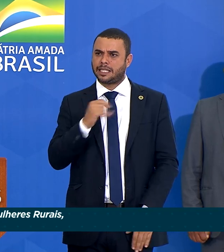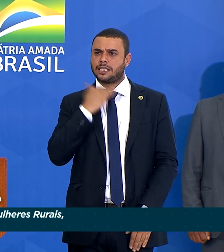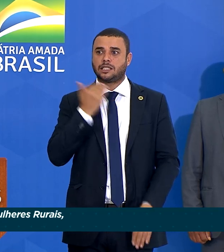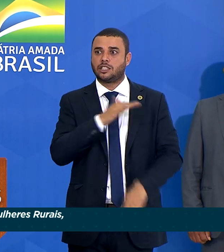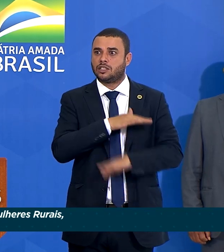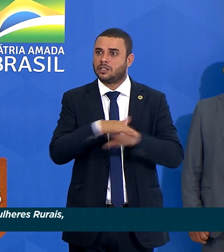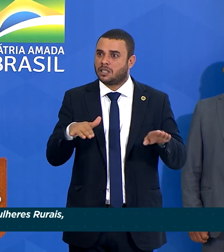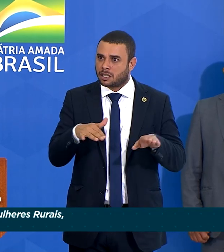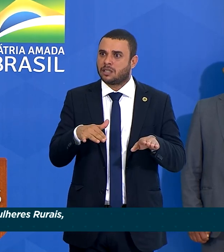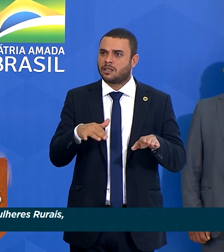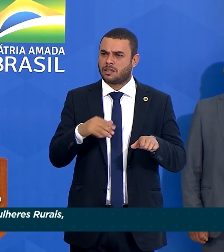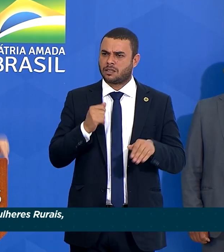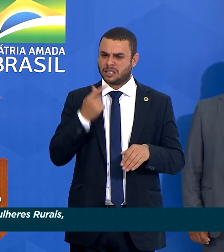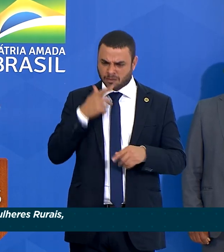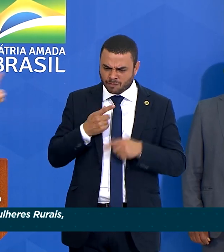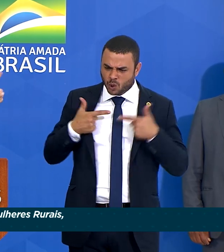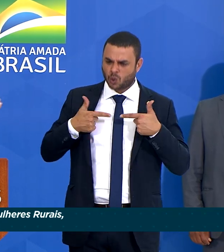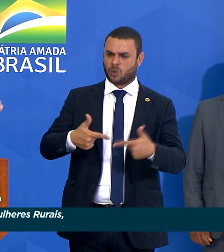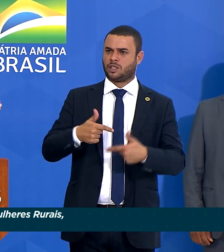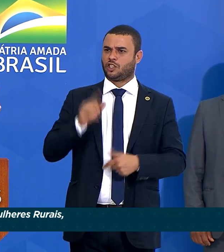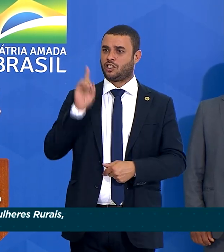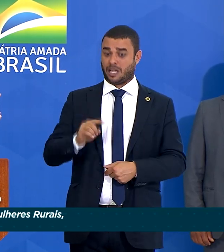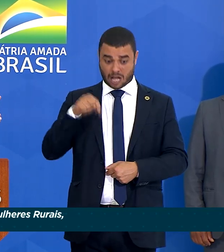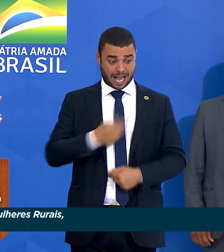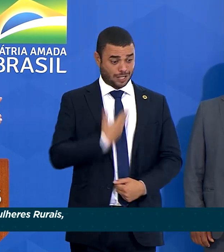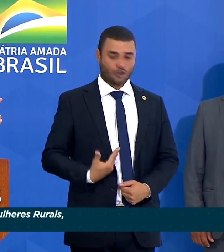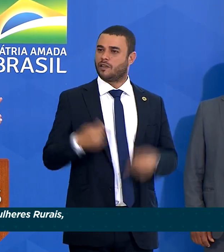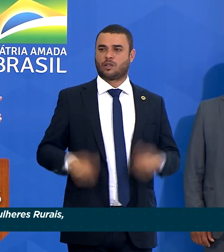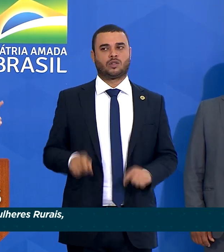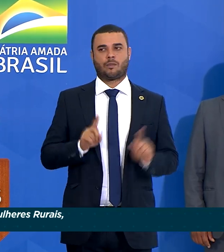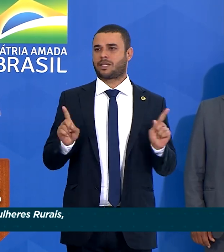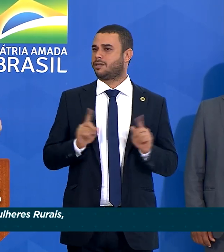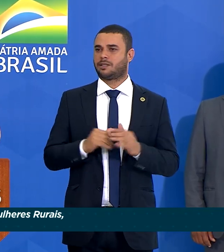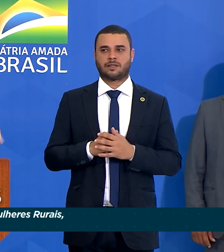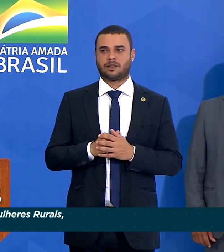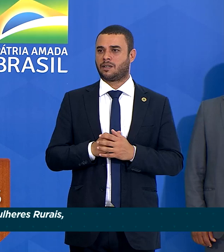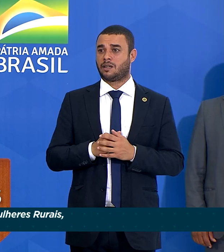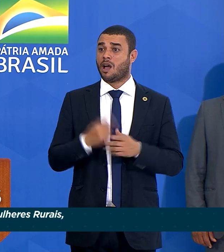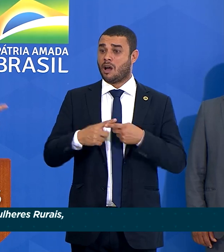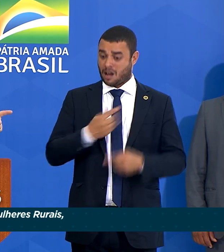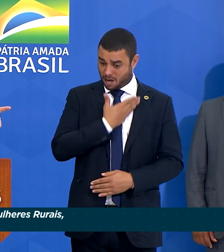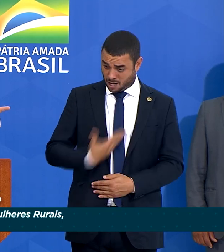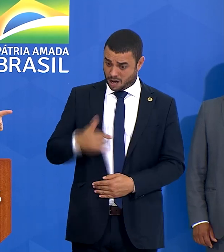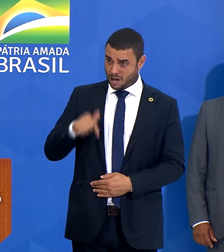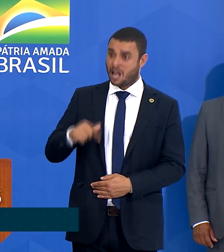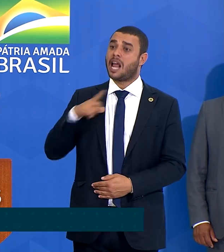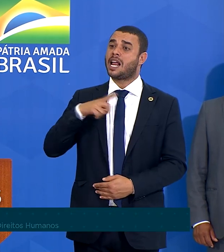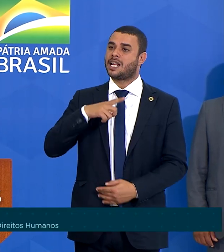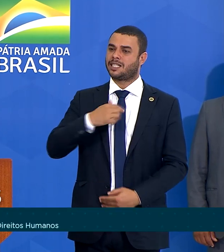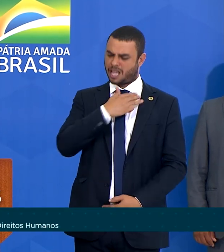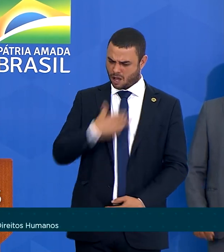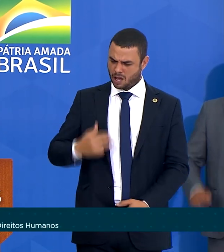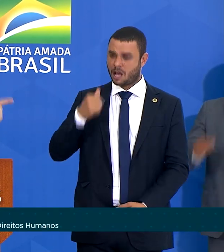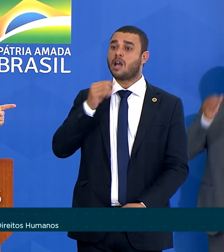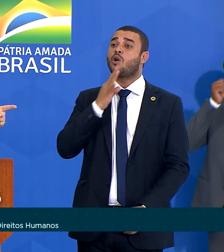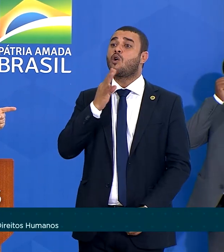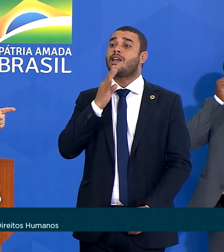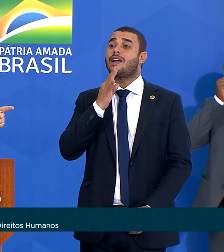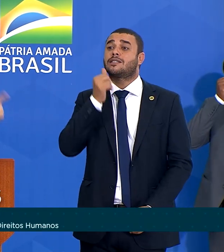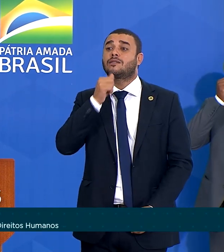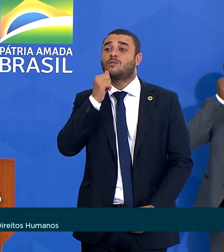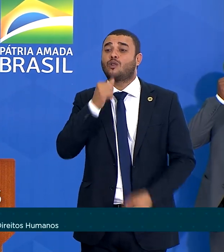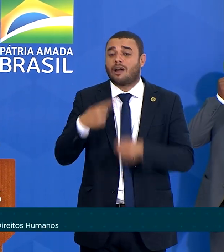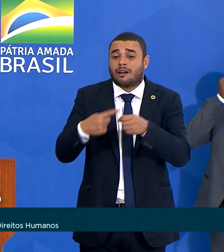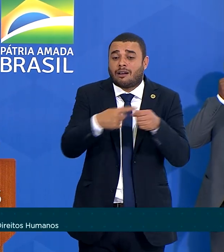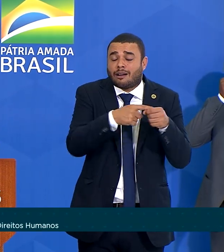em busca de direito. Neste governo não vai ser preciso. Porque neste governo tem uma ministra que conhece a mulher do campo.